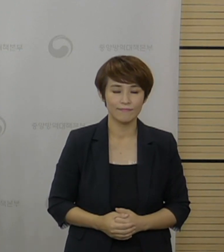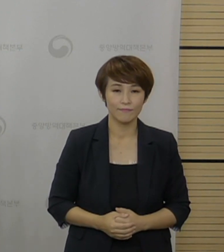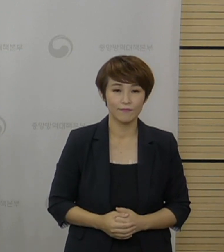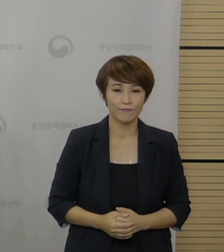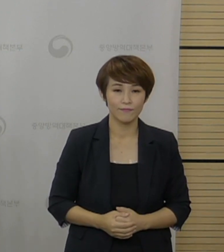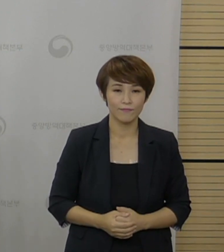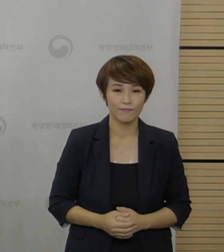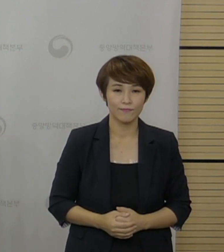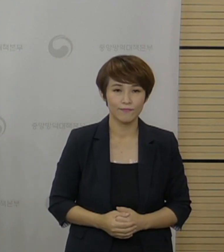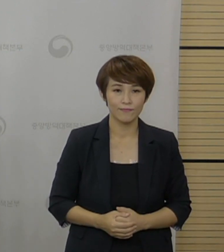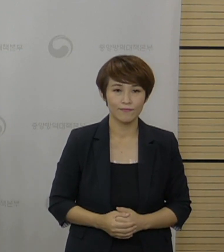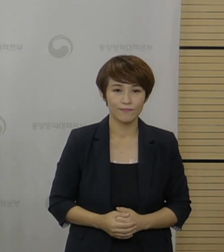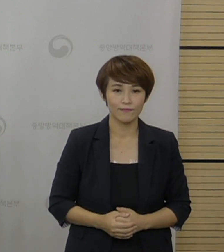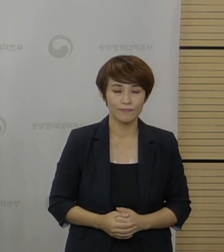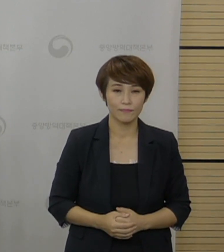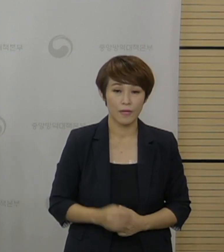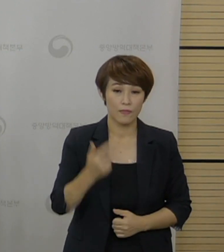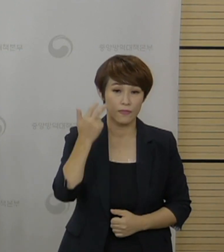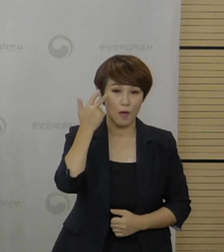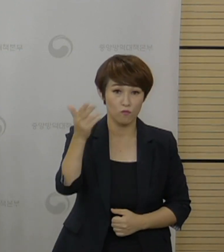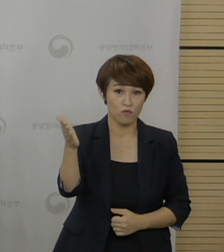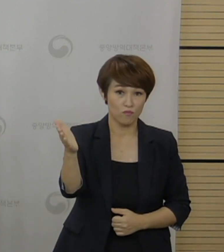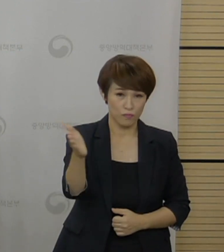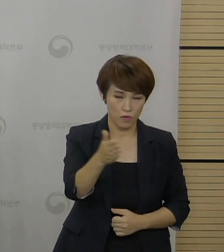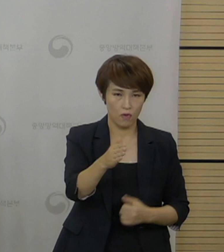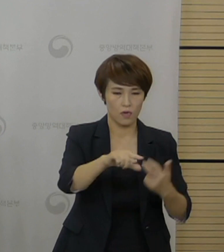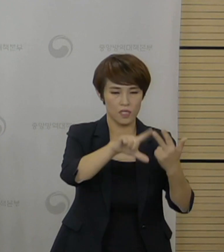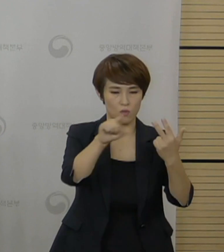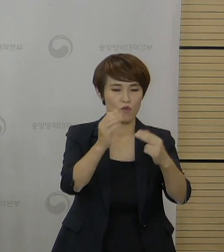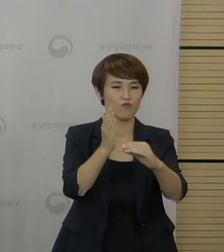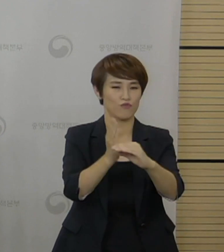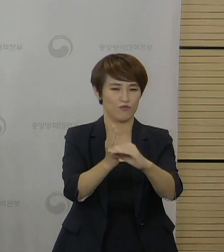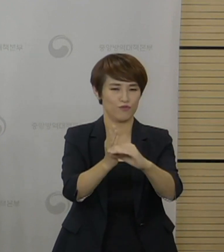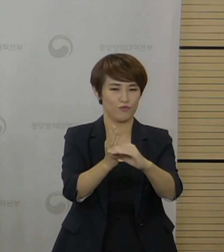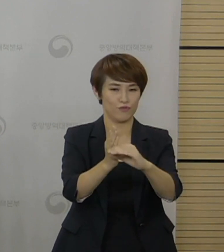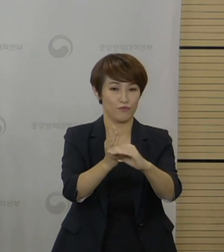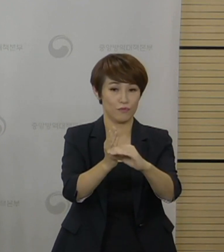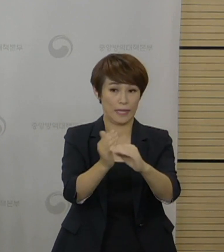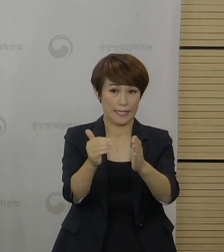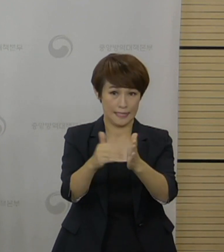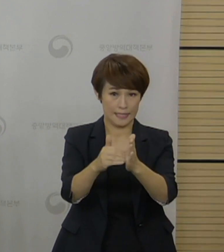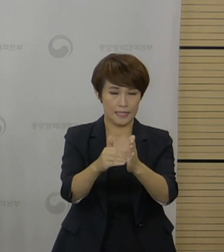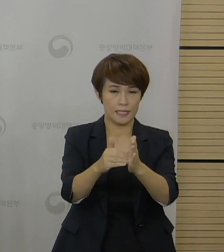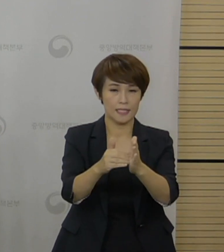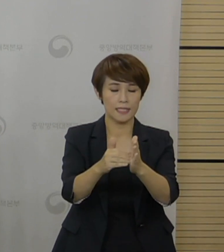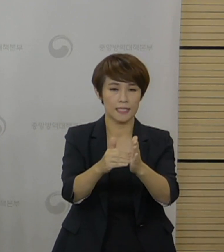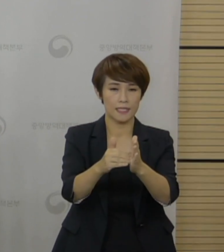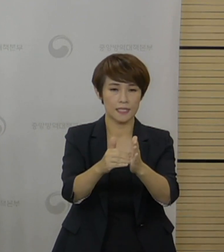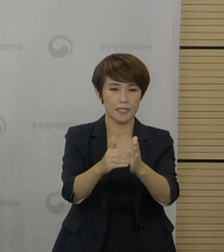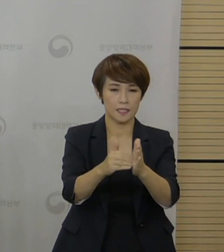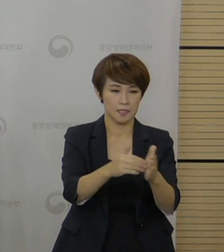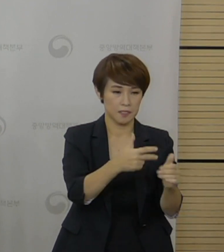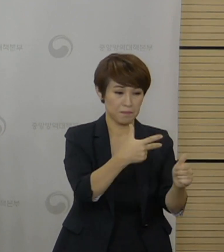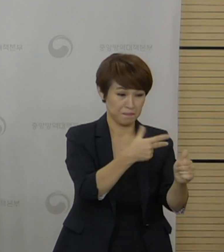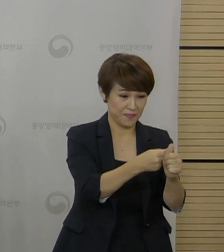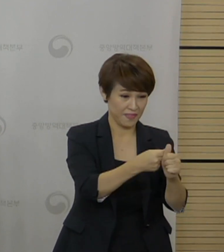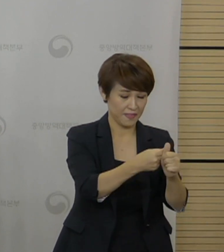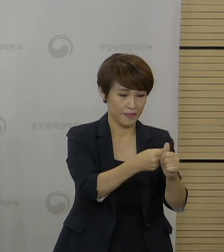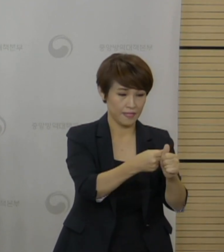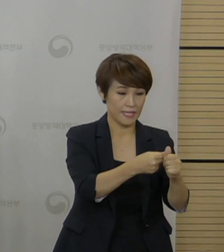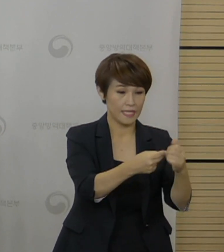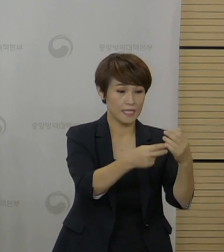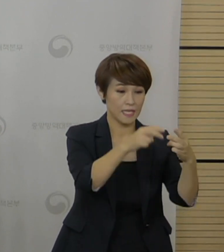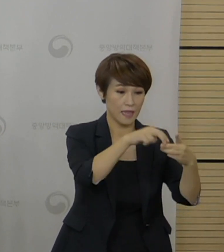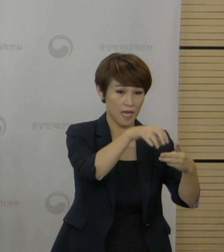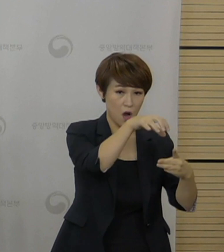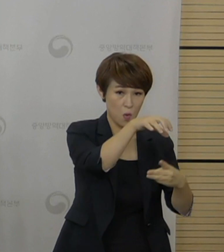주신 대로 다음 주부터 7월 중순까지는 대규모 예방접종센터에서 접종해야